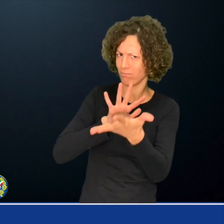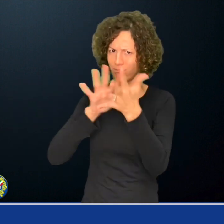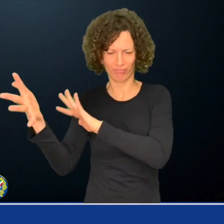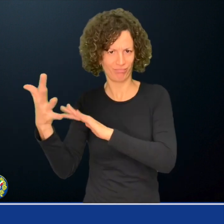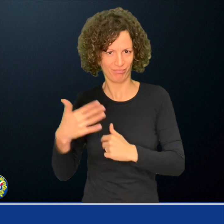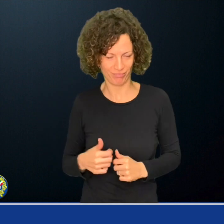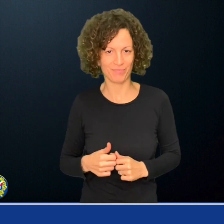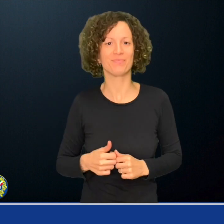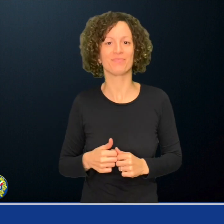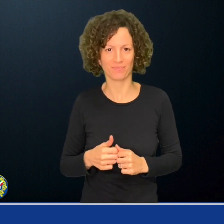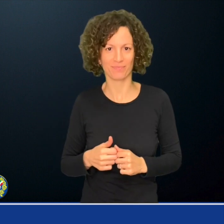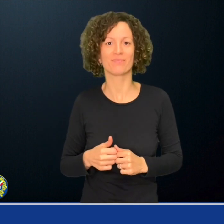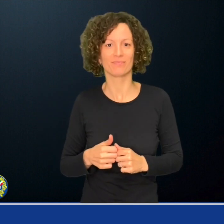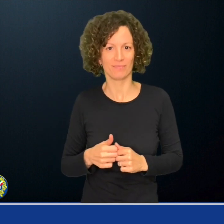e ridurre le disuguaglianze.